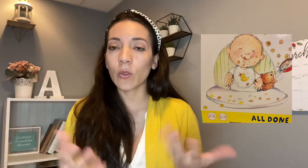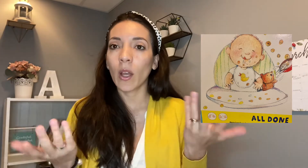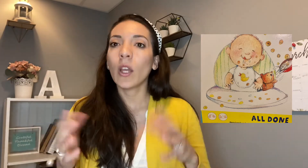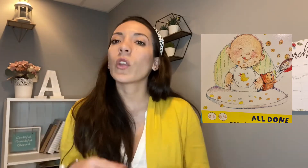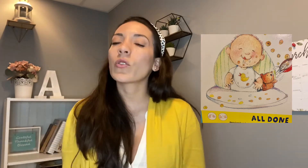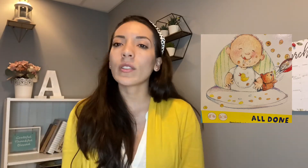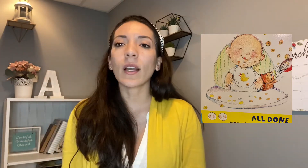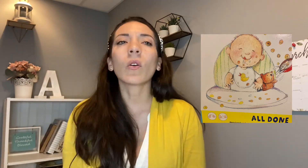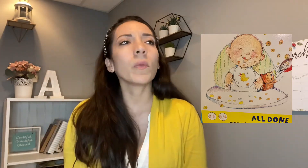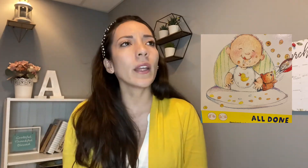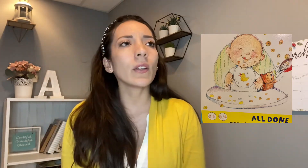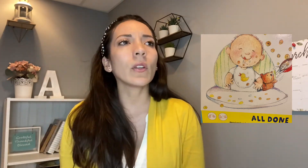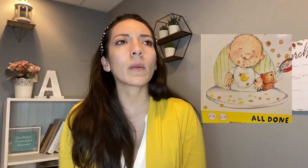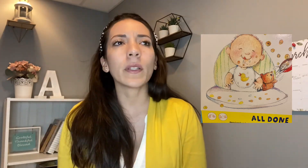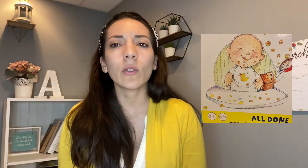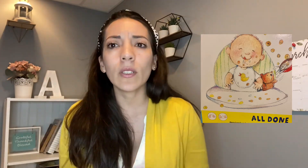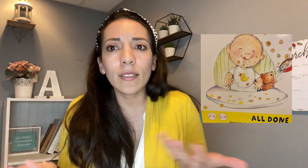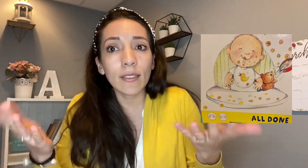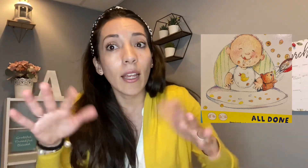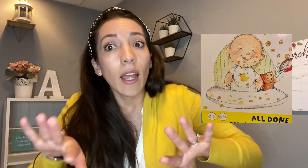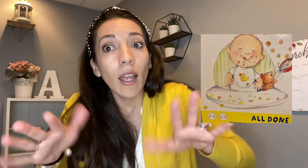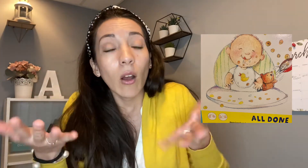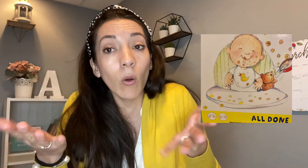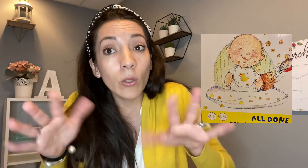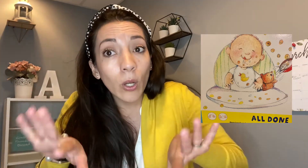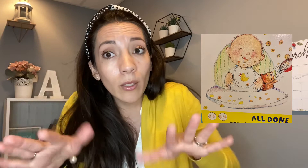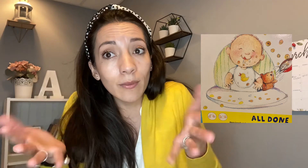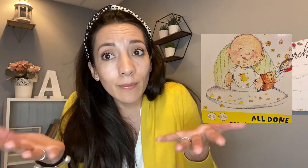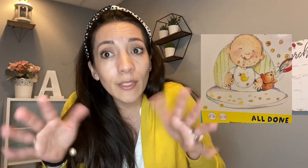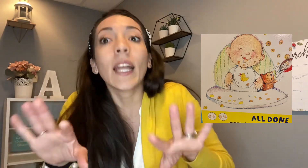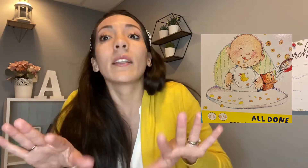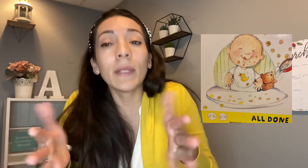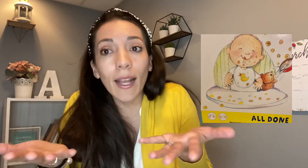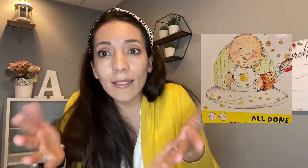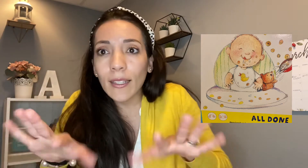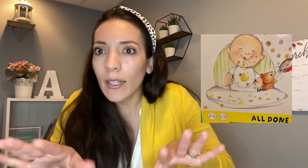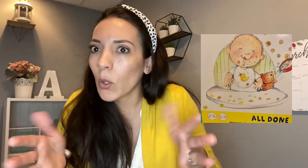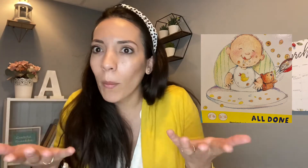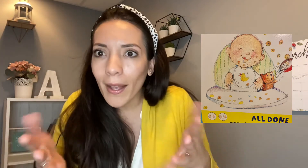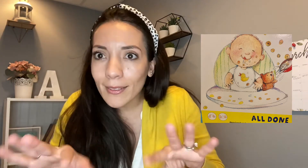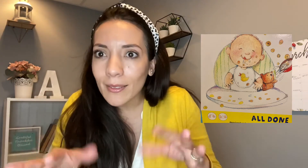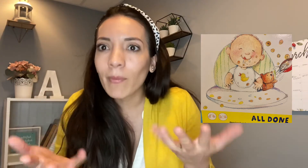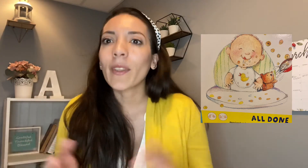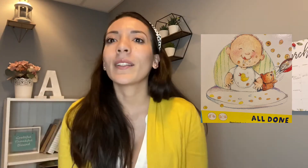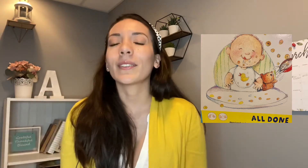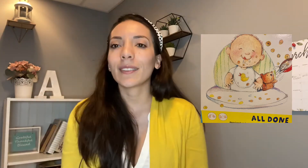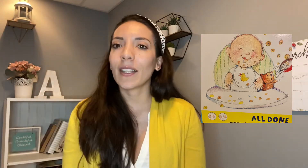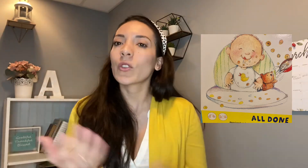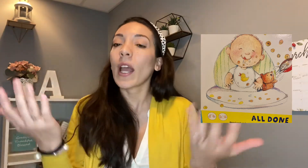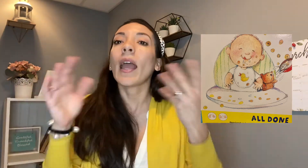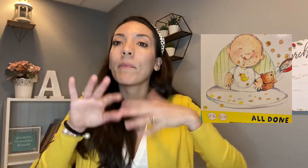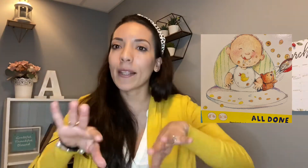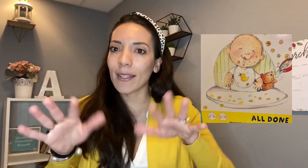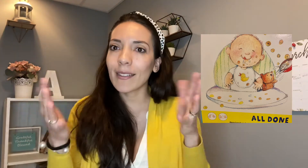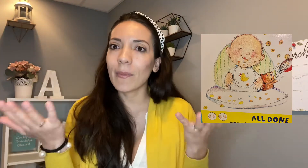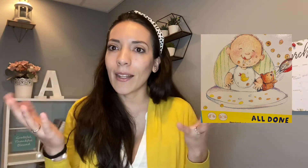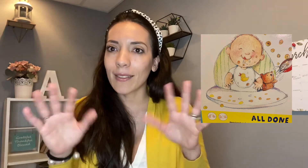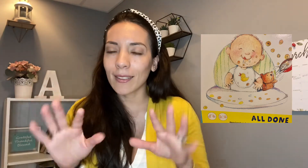ellos están comiendo y de repente tú les dices hold on ya terminaste no más entonces ellos empiezan a asimilar estas